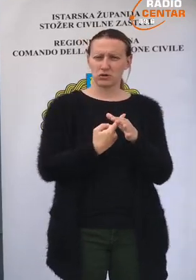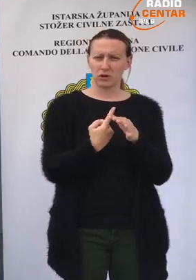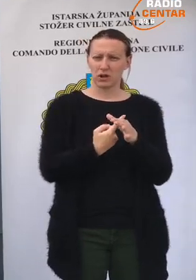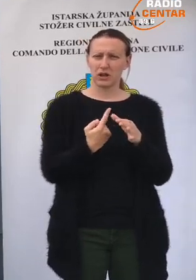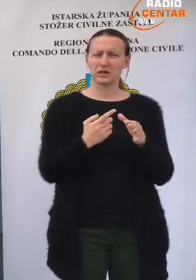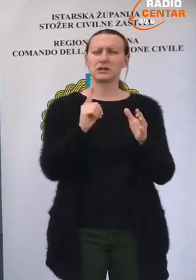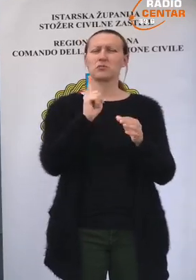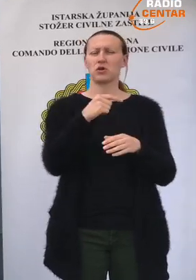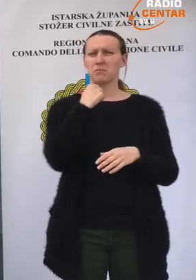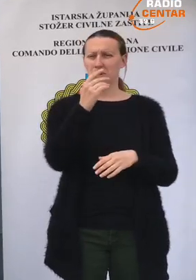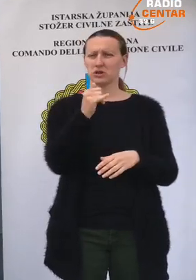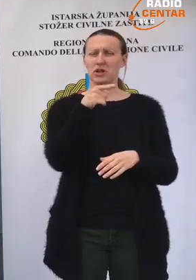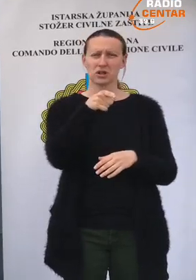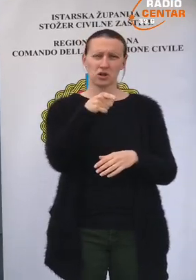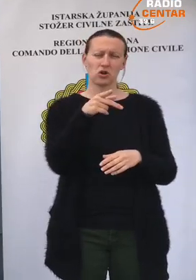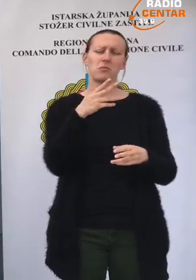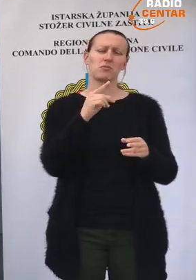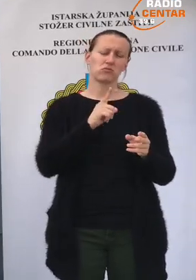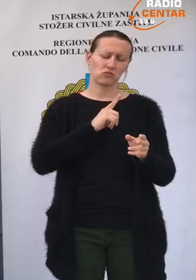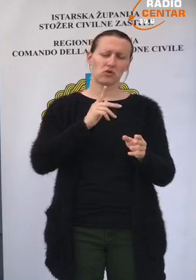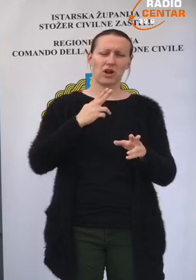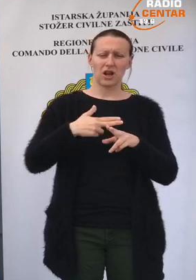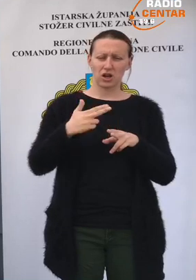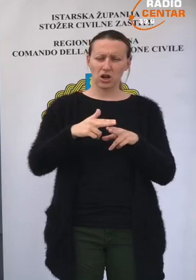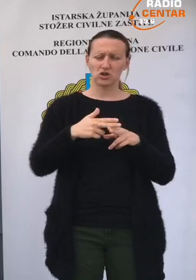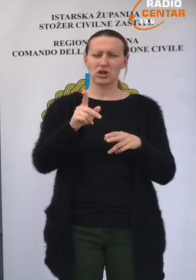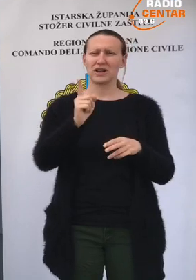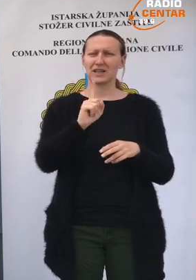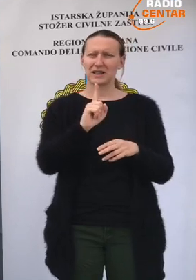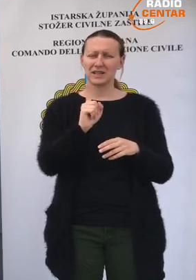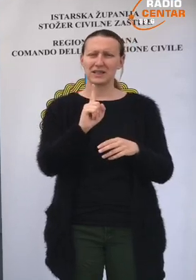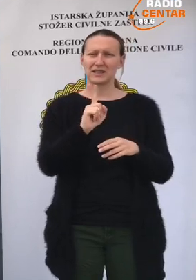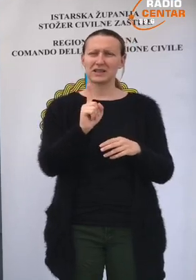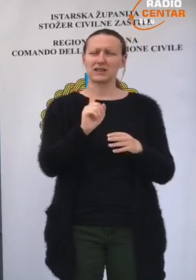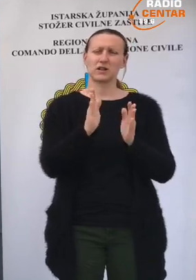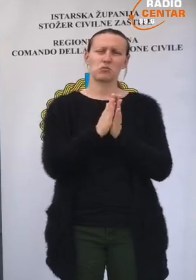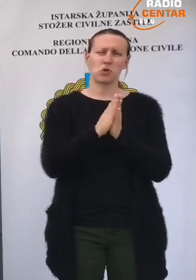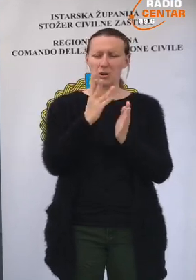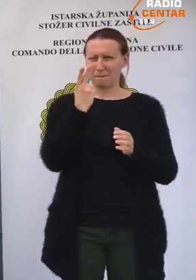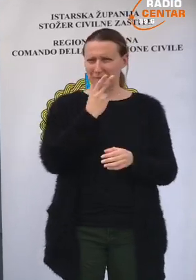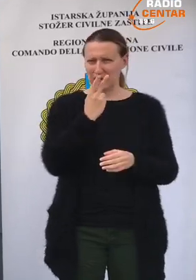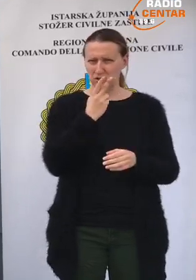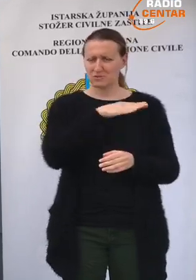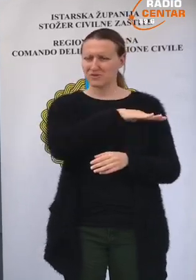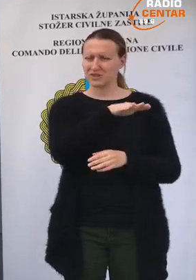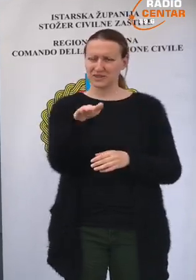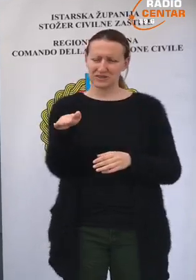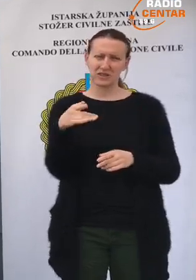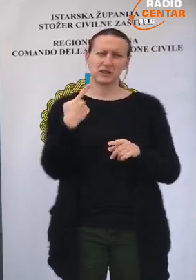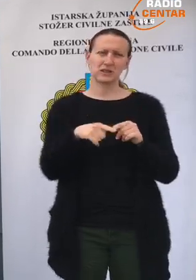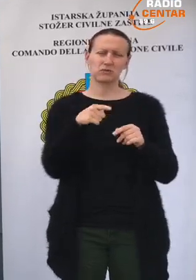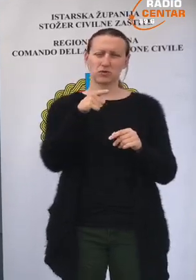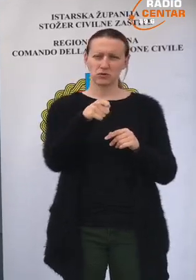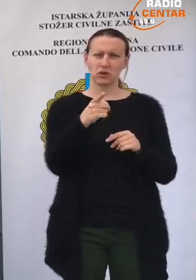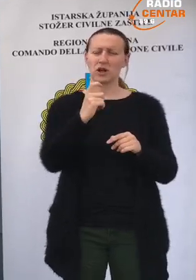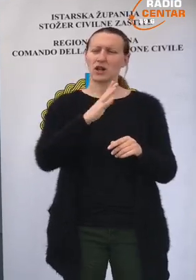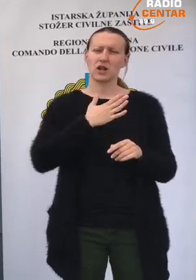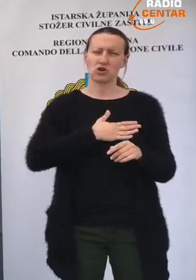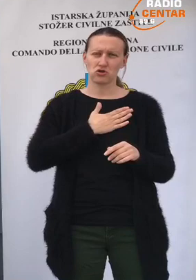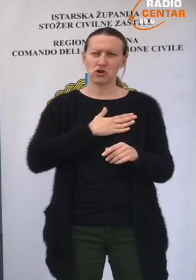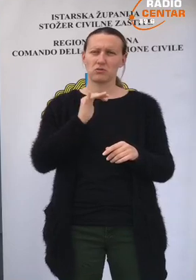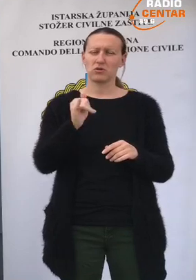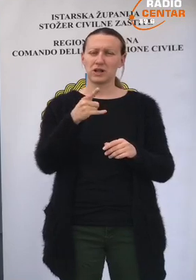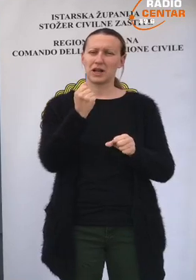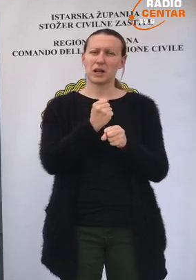samoizolacije. Moram reći da se na tome rješava. Nije nam, molim, za razumijevanje sve, zato šta ne